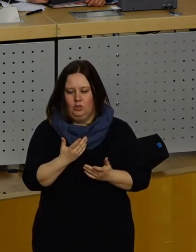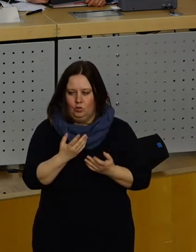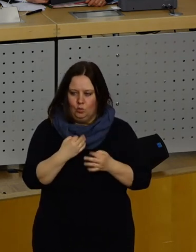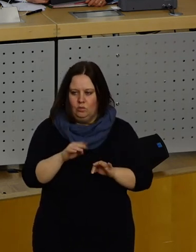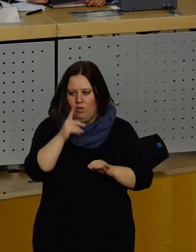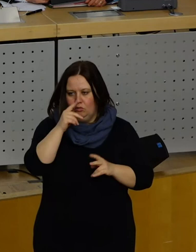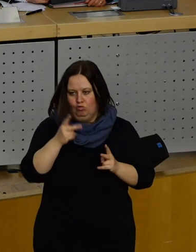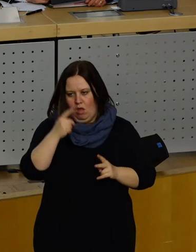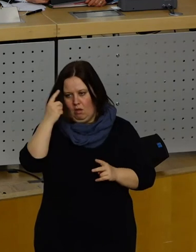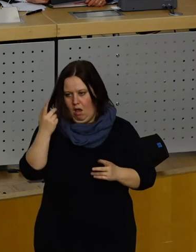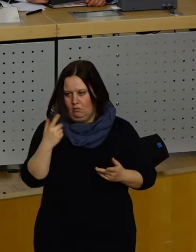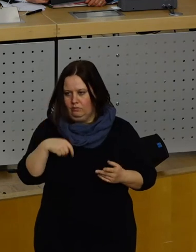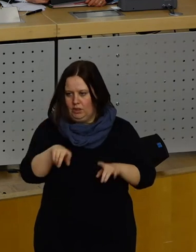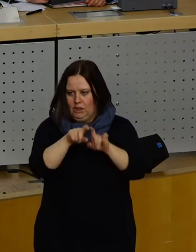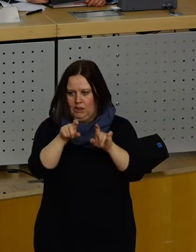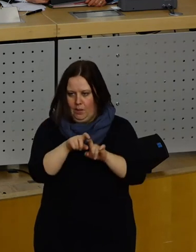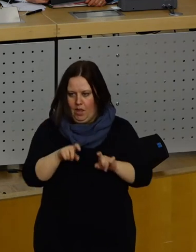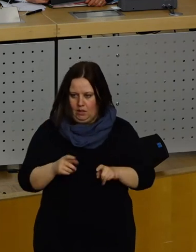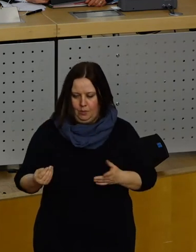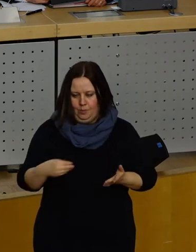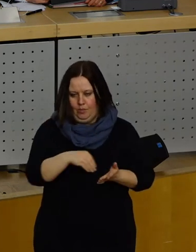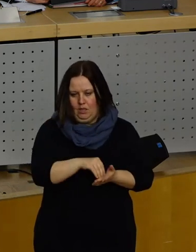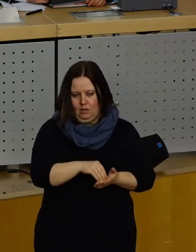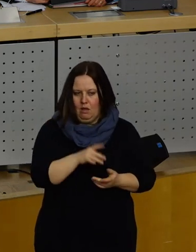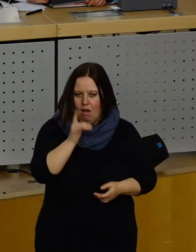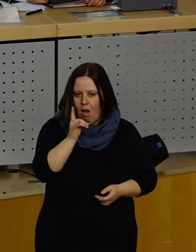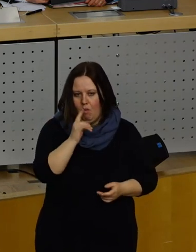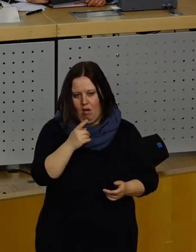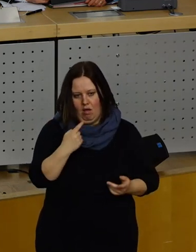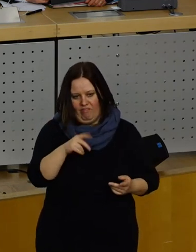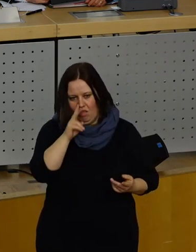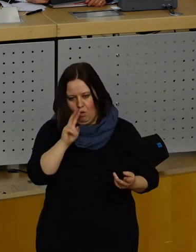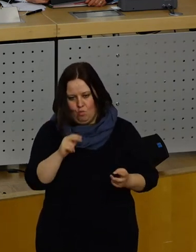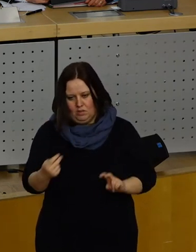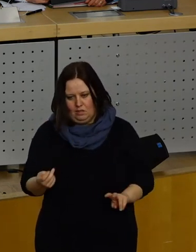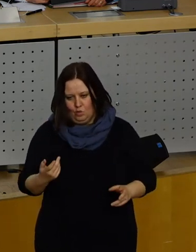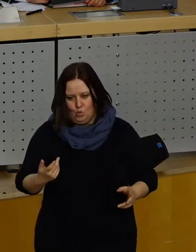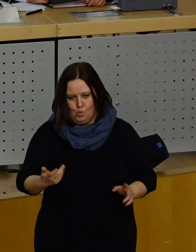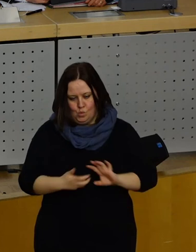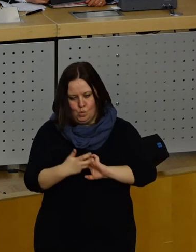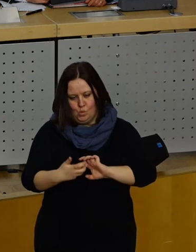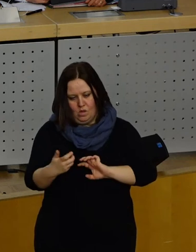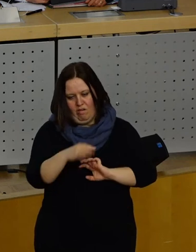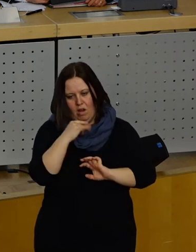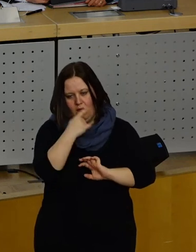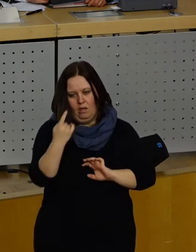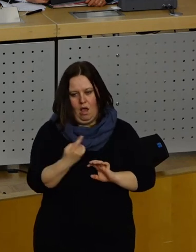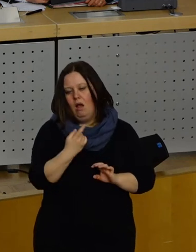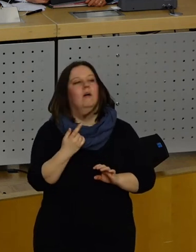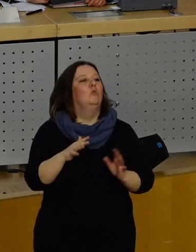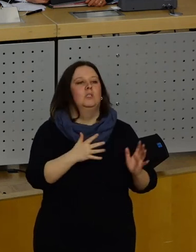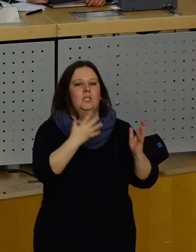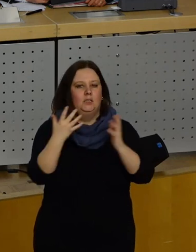der Stadtrat solche Themen aufgreift, aber wenn dann die Umsetzung mehrere Jahre, wenn die zwei